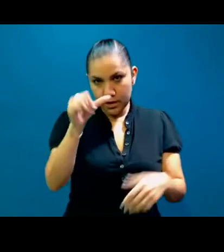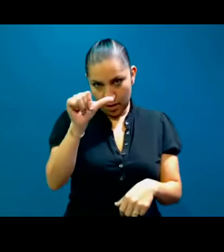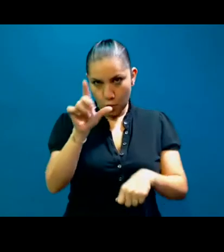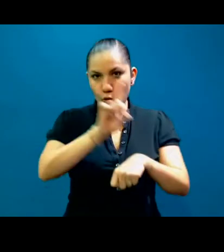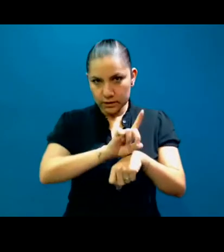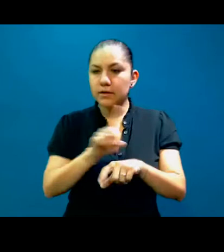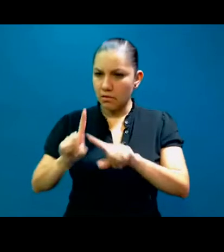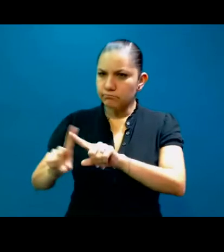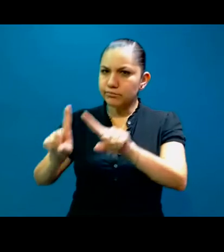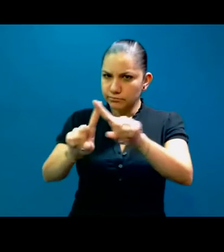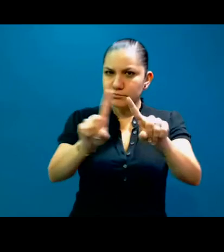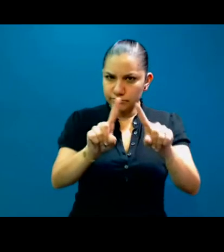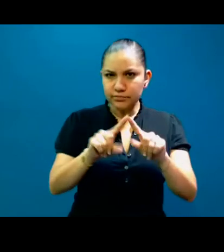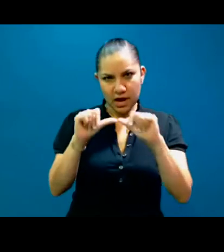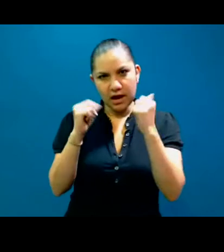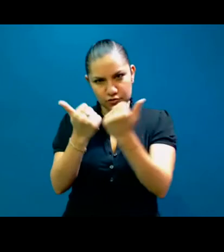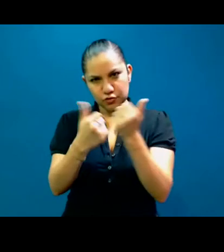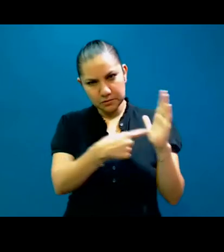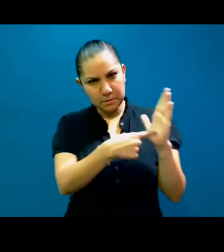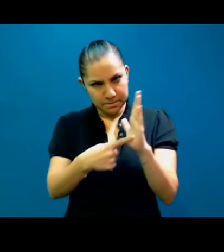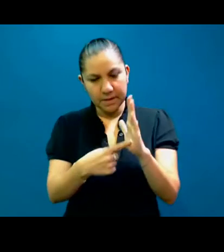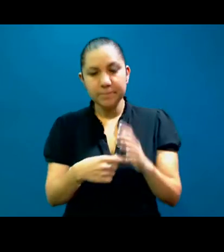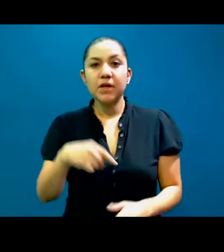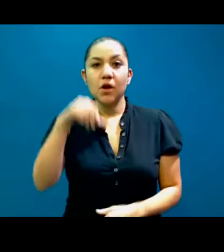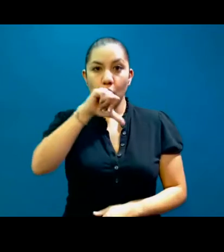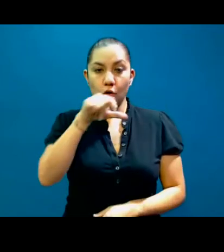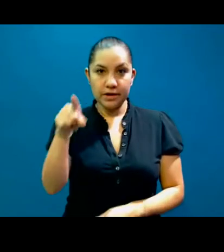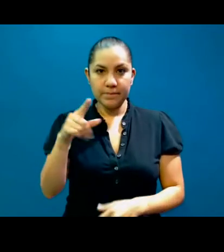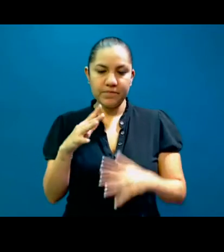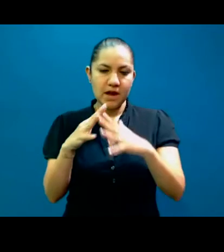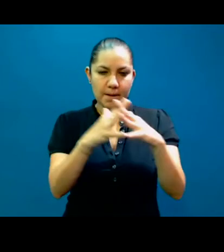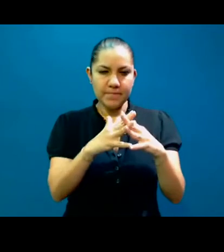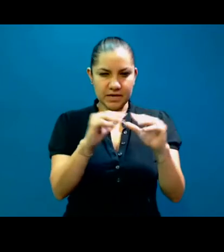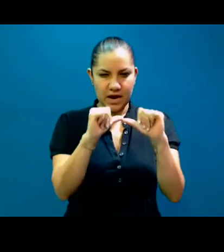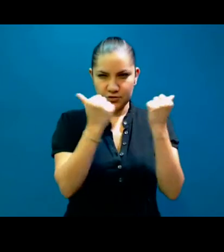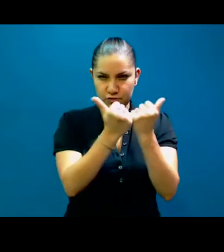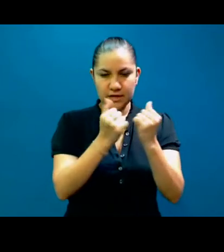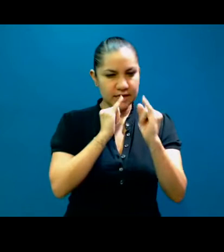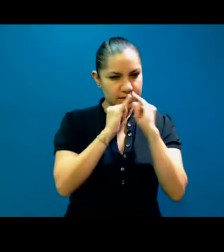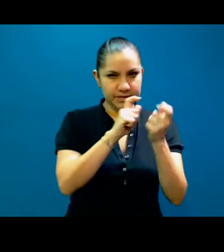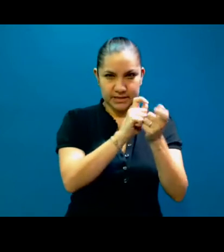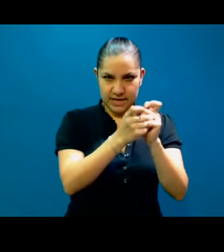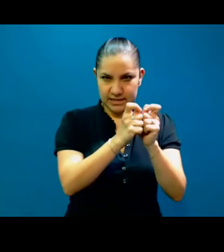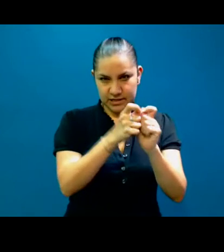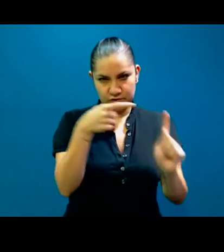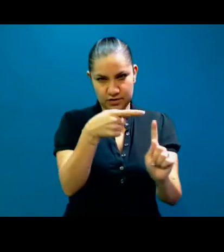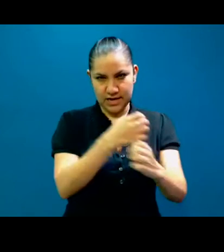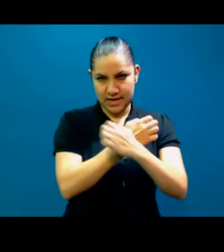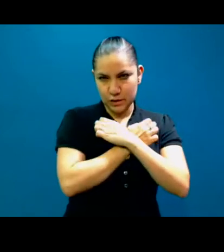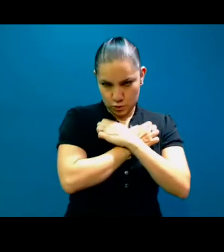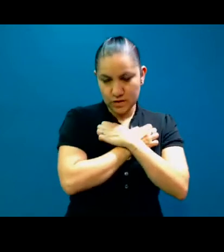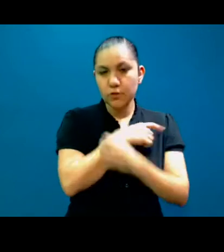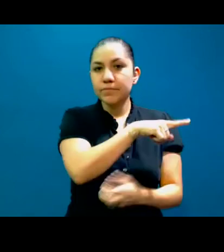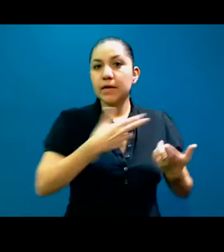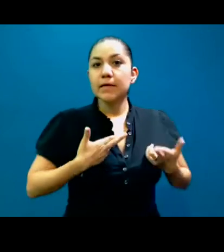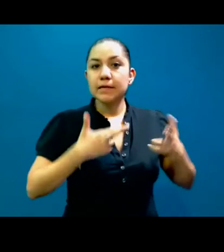asociaciones. Les voy adelantando. Tenemos a The American Association of Interpreters and Translators in Education, que va a estar representada por